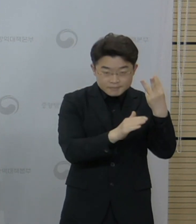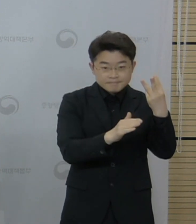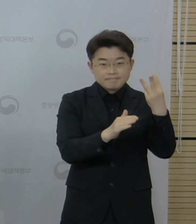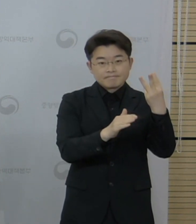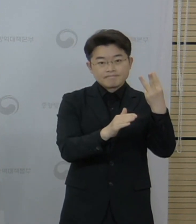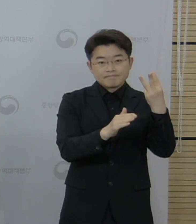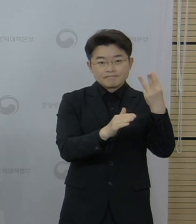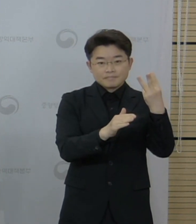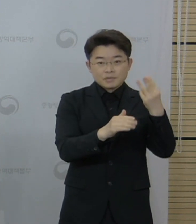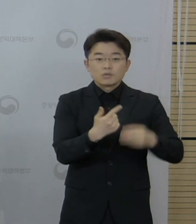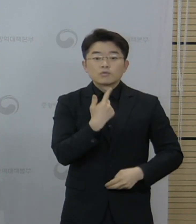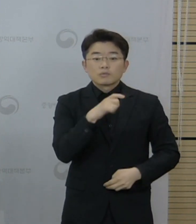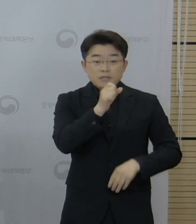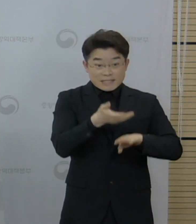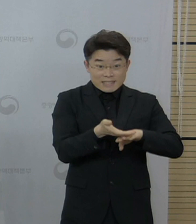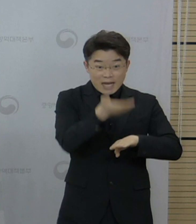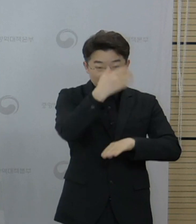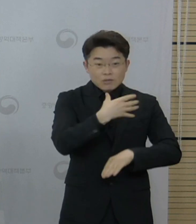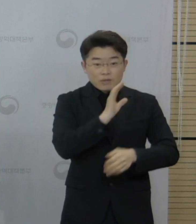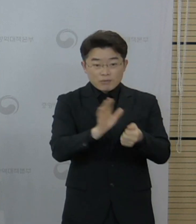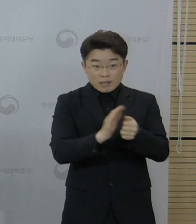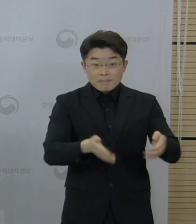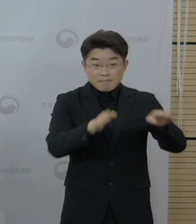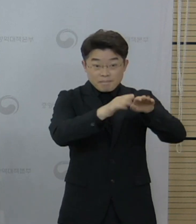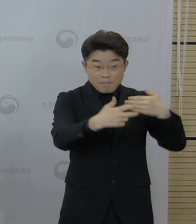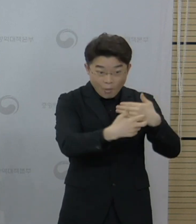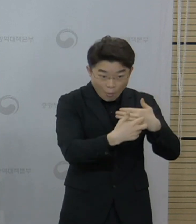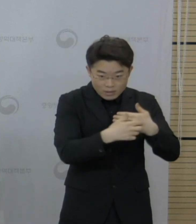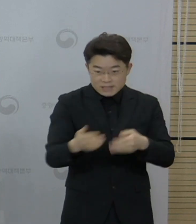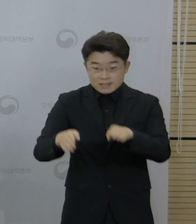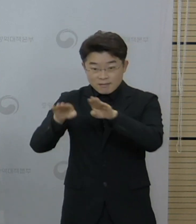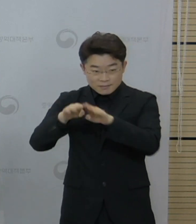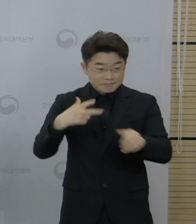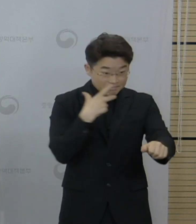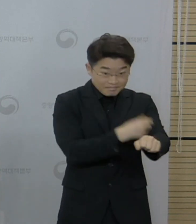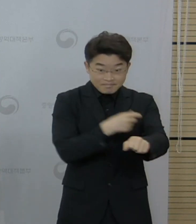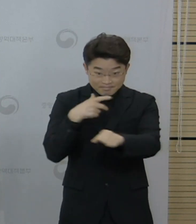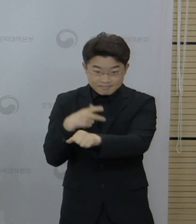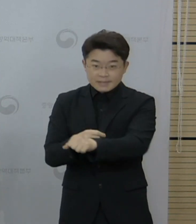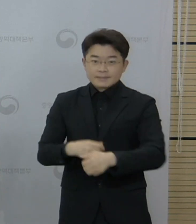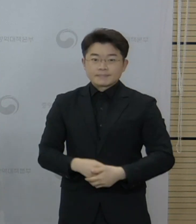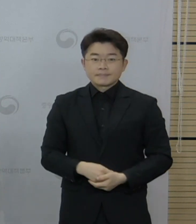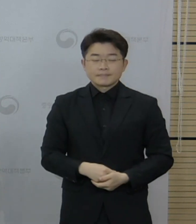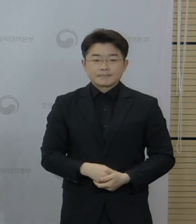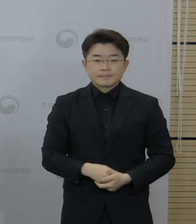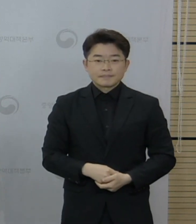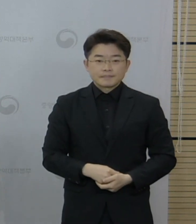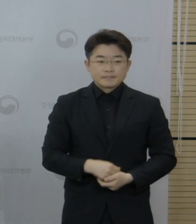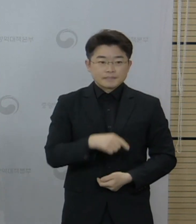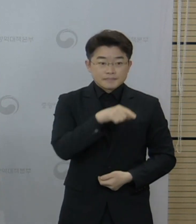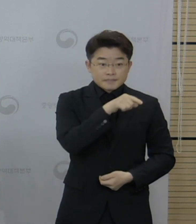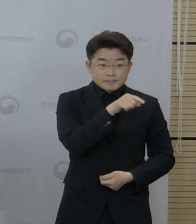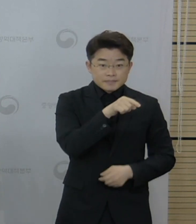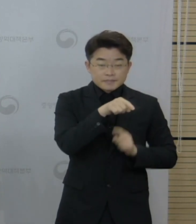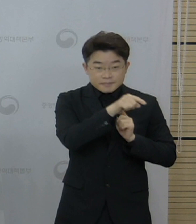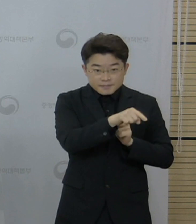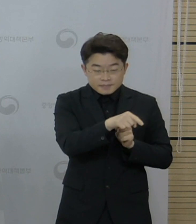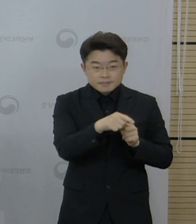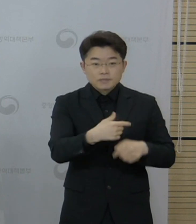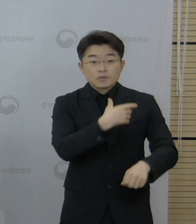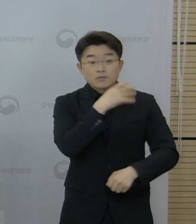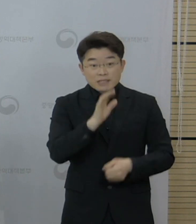시작한 65세 이상 요양병원, 요양시설, 요양시설이 입원, 입소자와